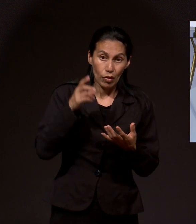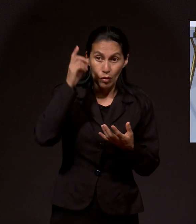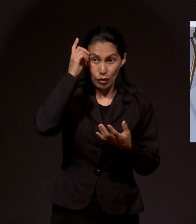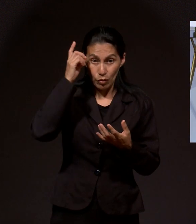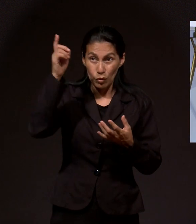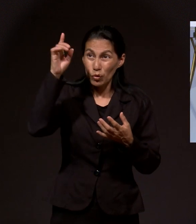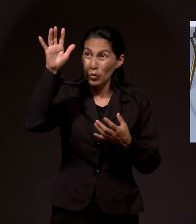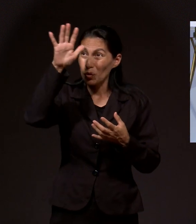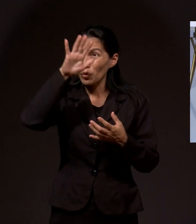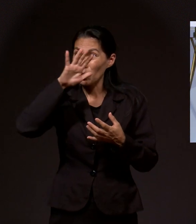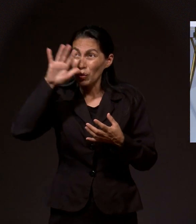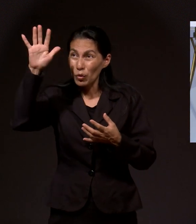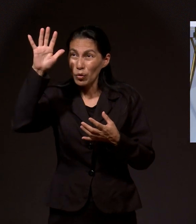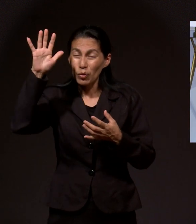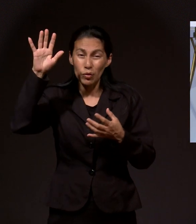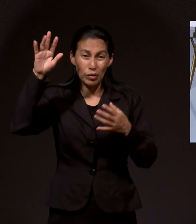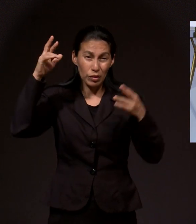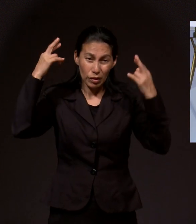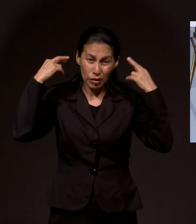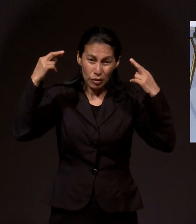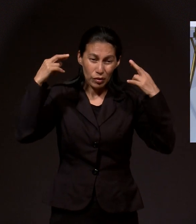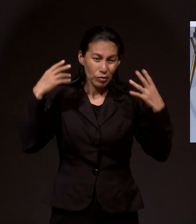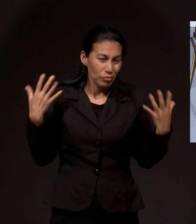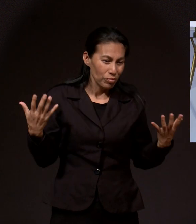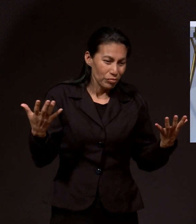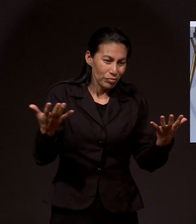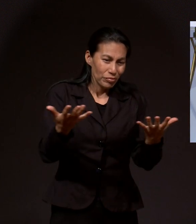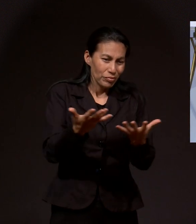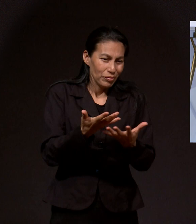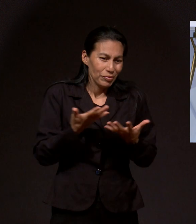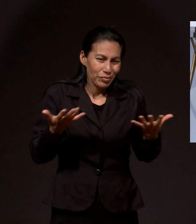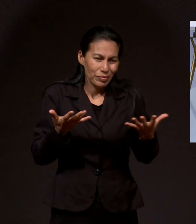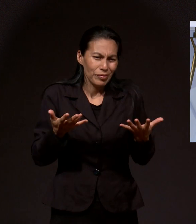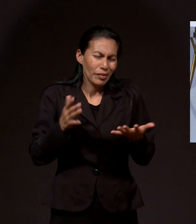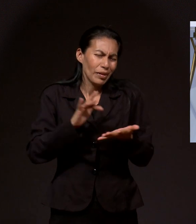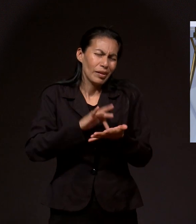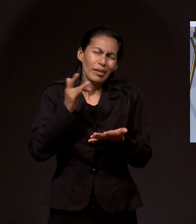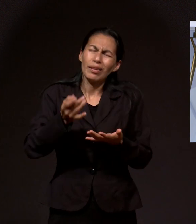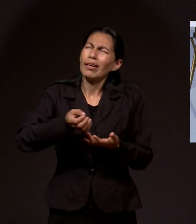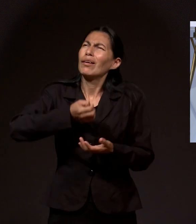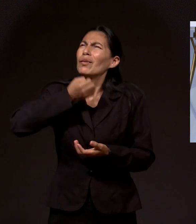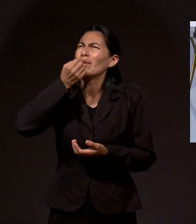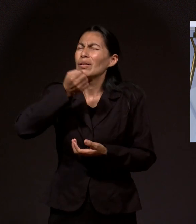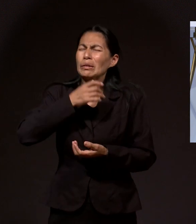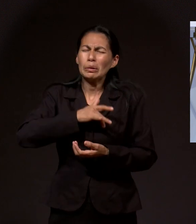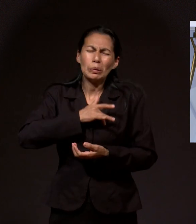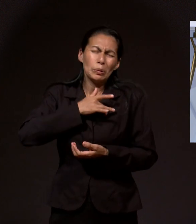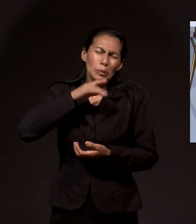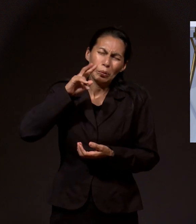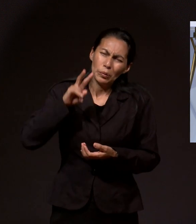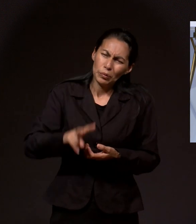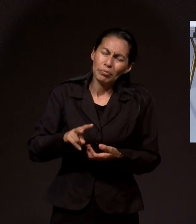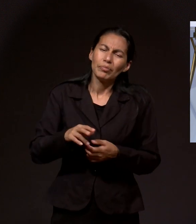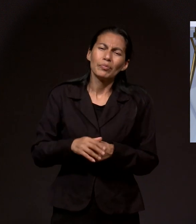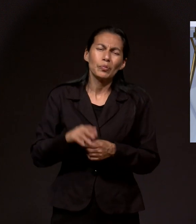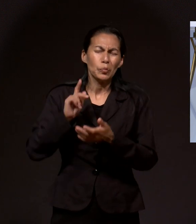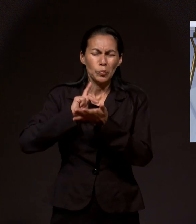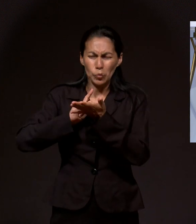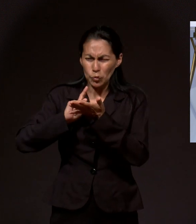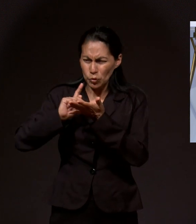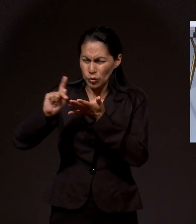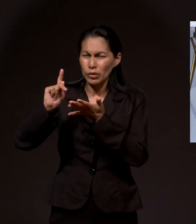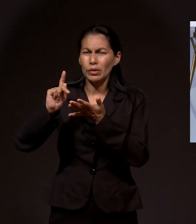tal manera que el reino de Dios está entre nosotros. Amén. El reino de Dios está entre nosotros a través de la oración